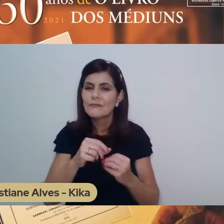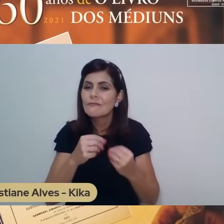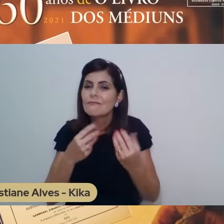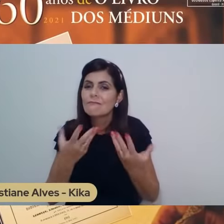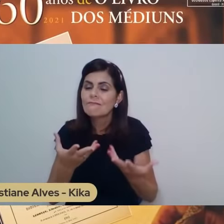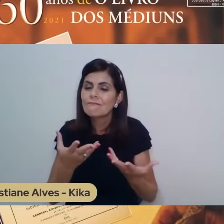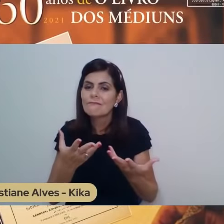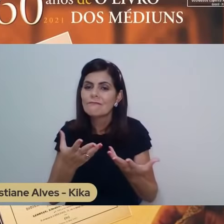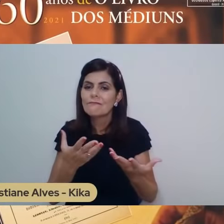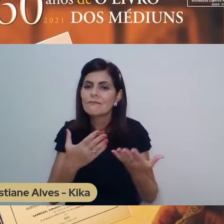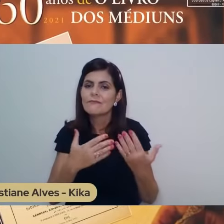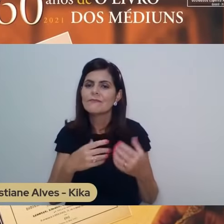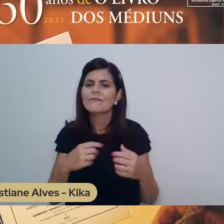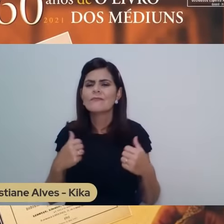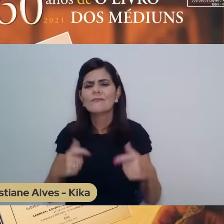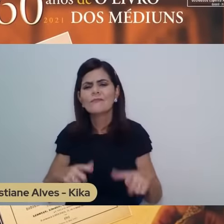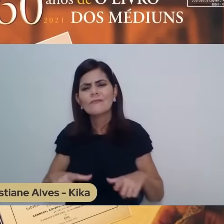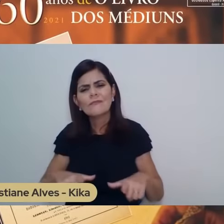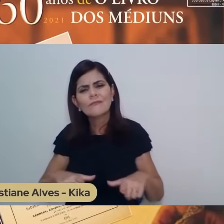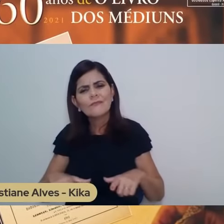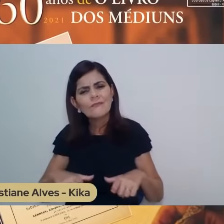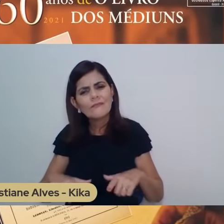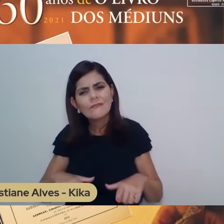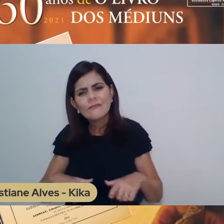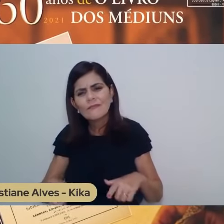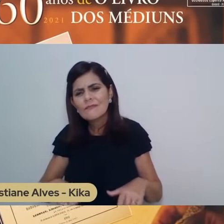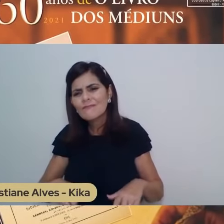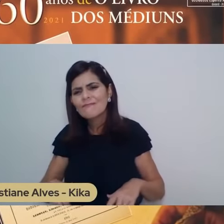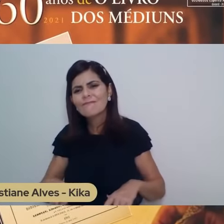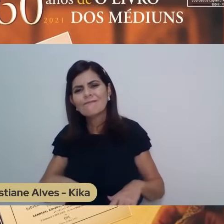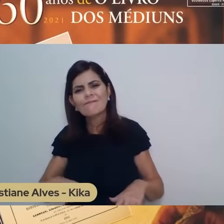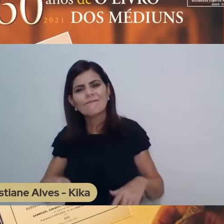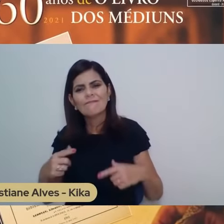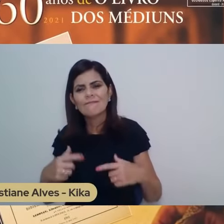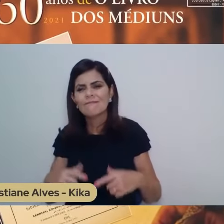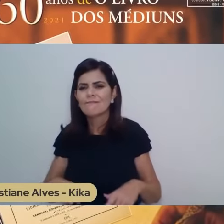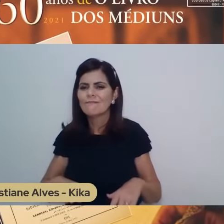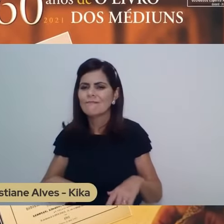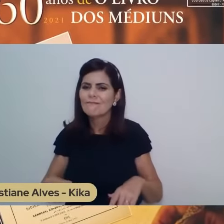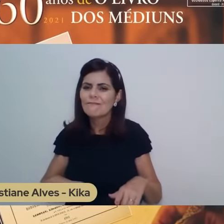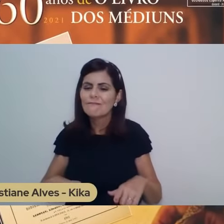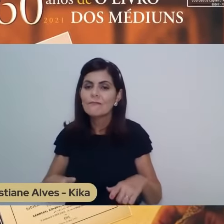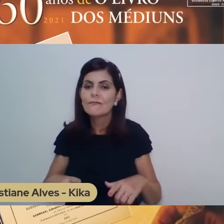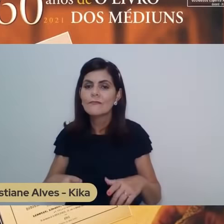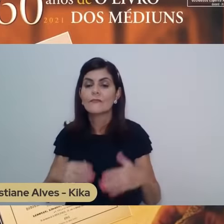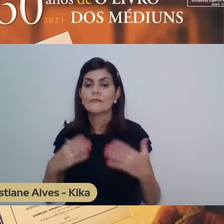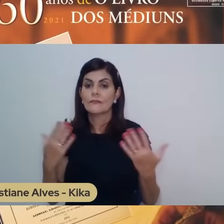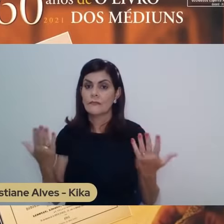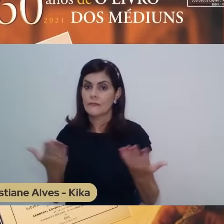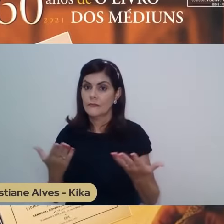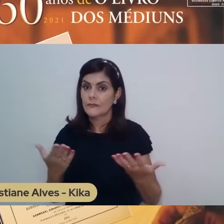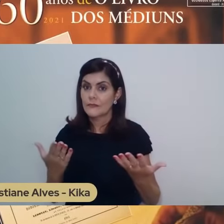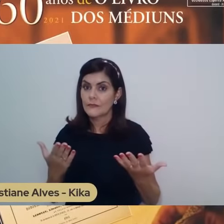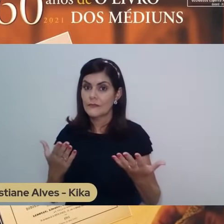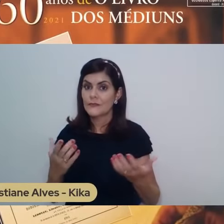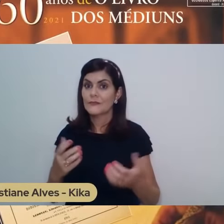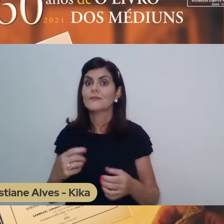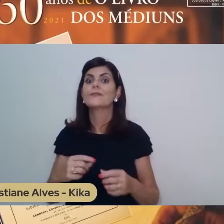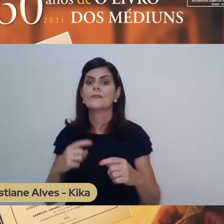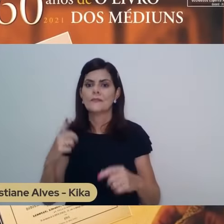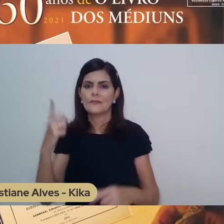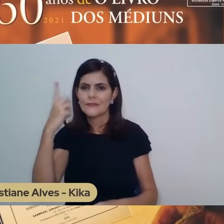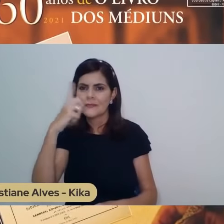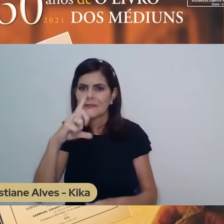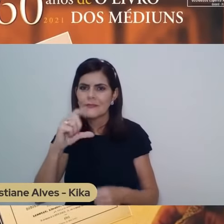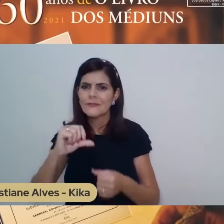mas ainda tão sofredora. mas se formos vencendo o meio à custa de esforço e sacrifício,